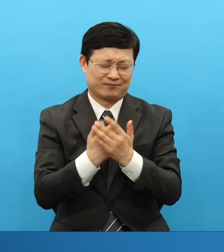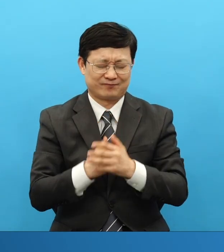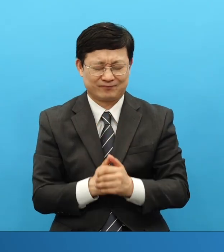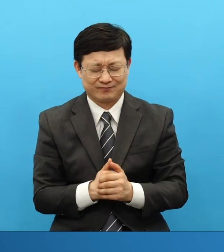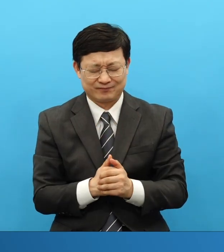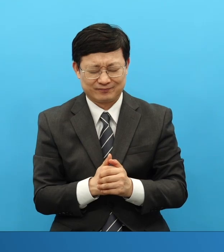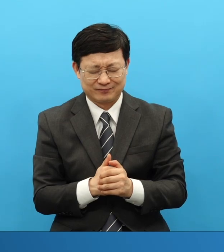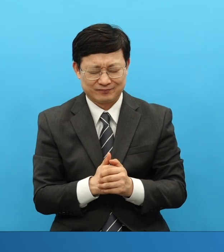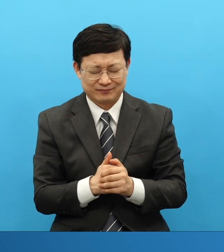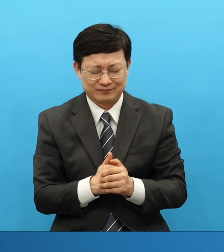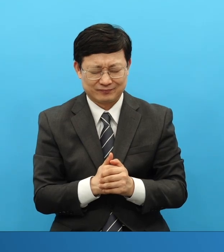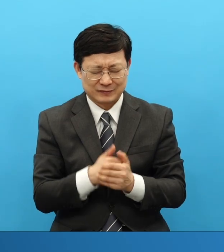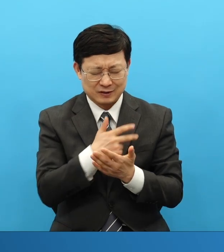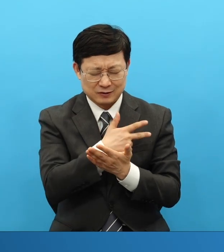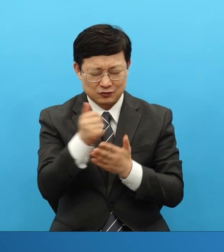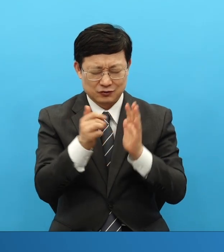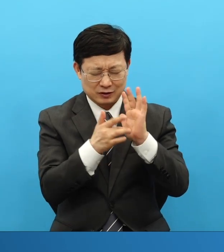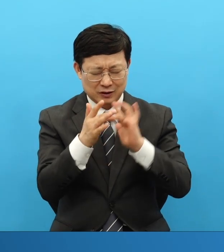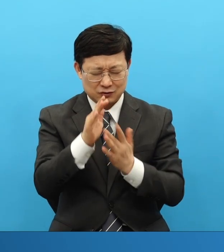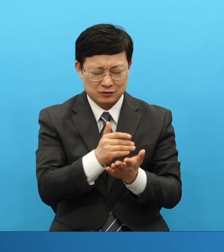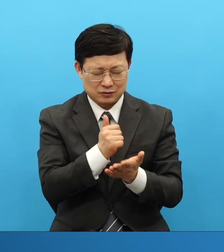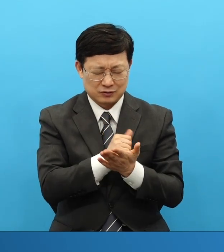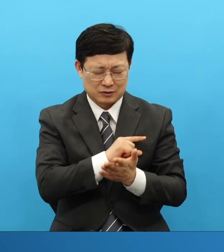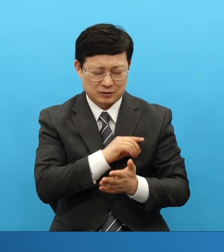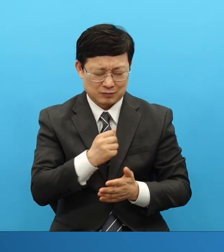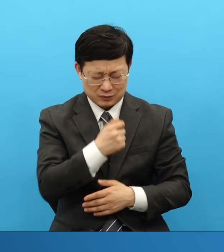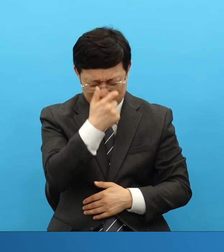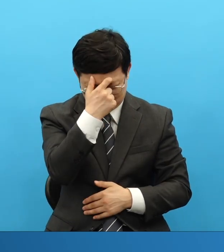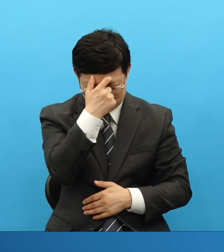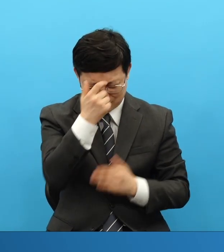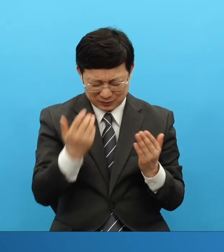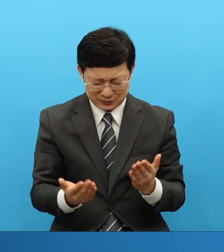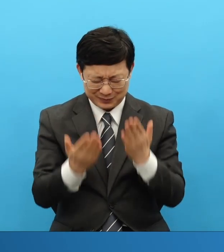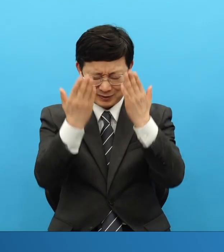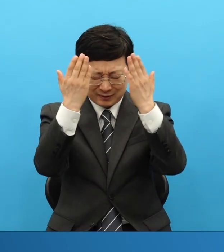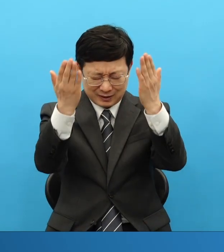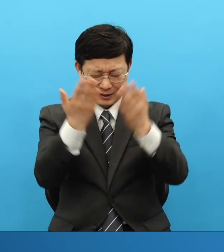주 예수 그리스도의 이름으로 기도하옵나이다. 아멘.